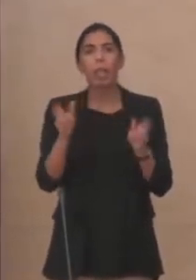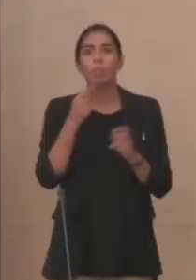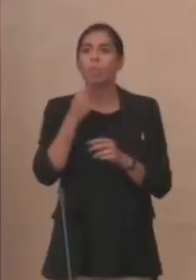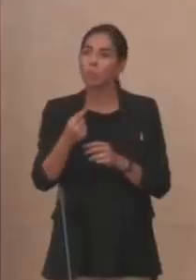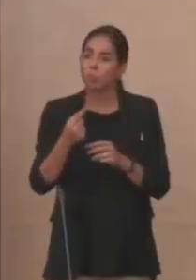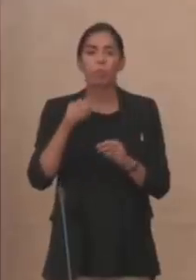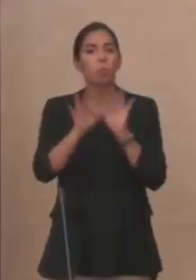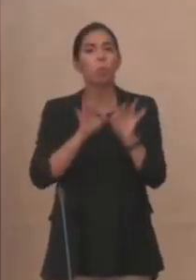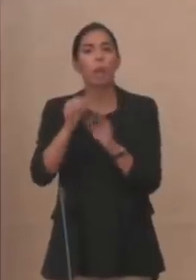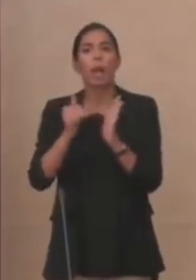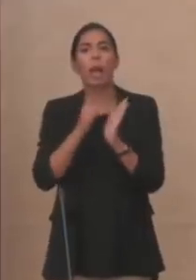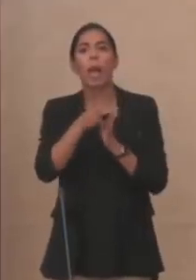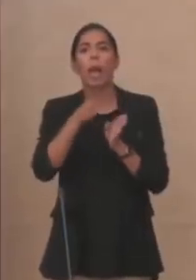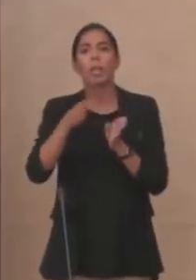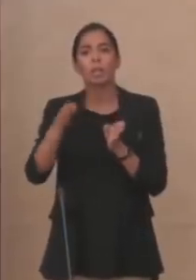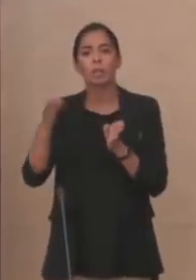domiciliari,